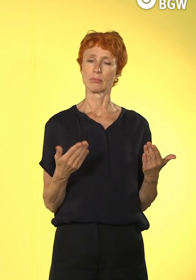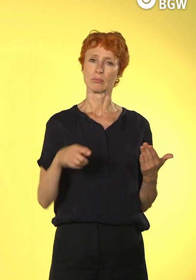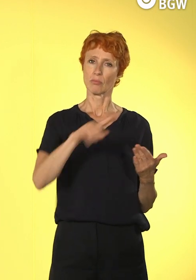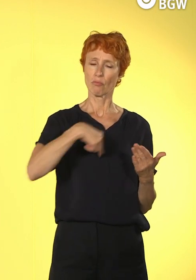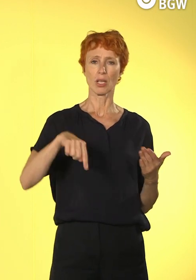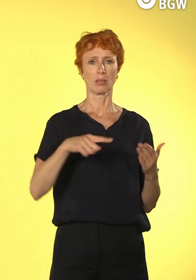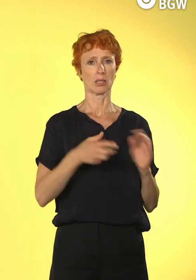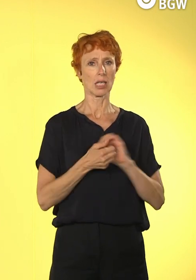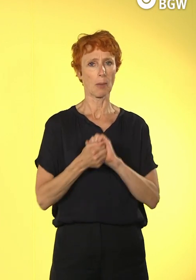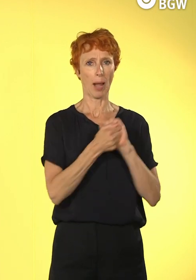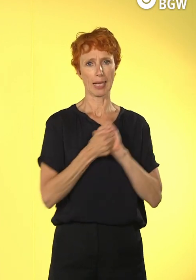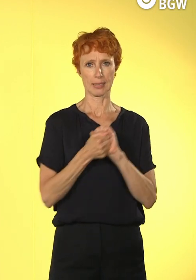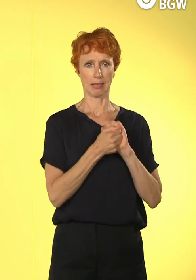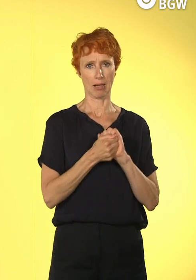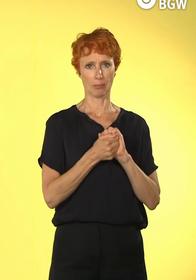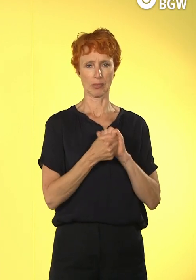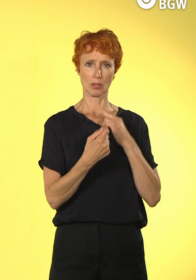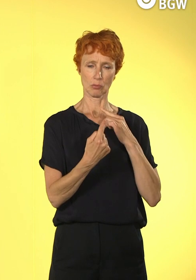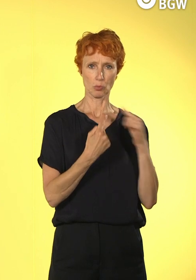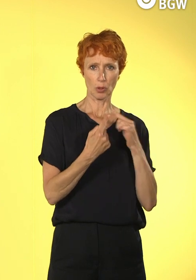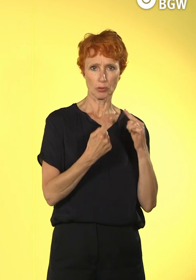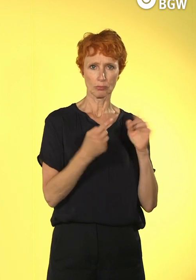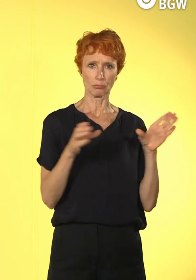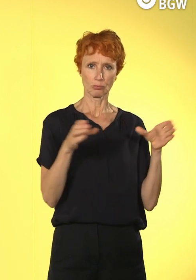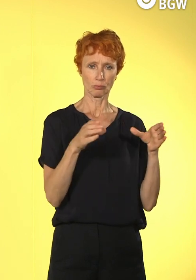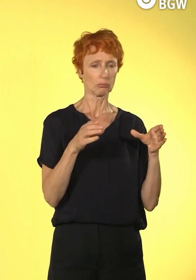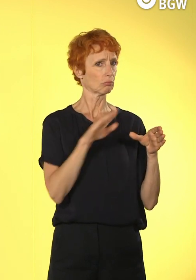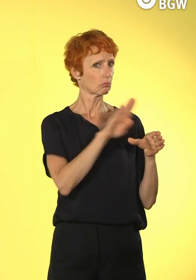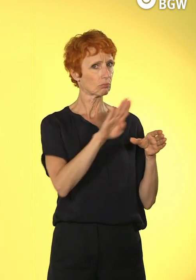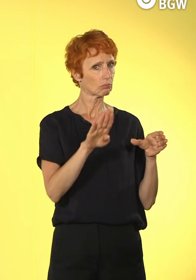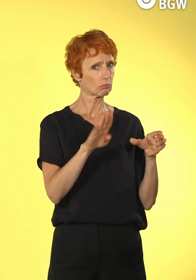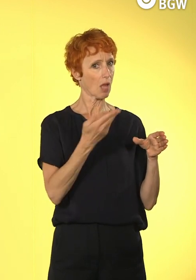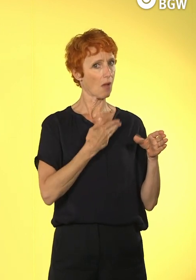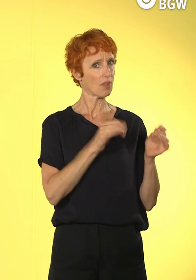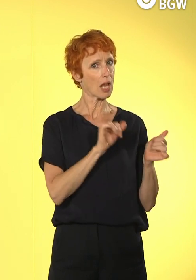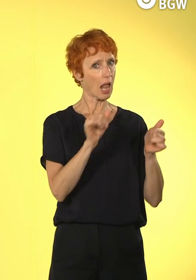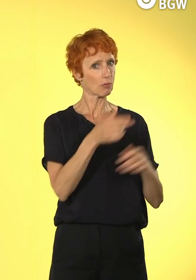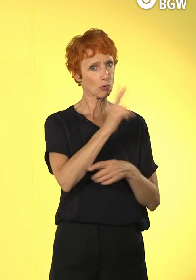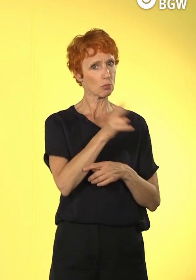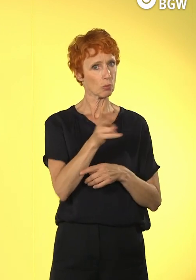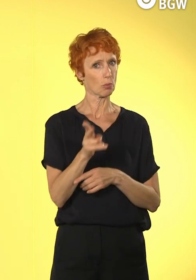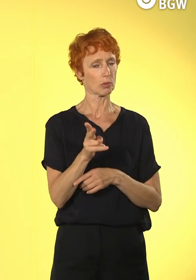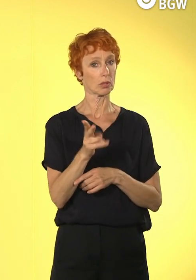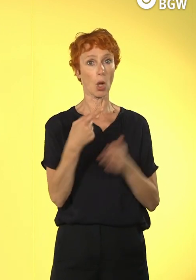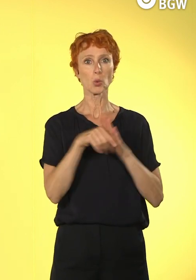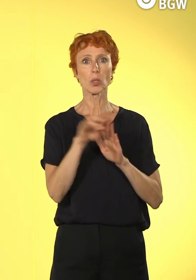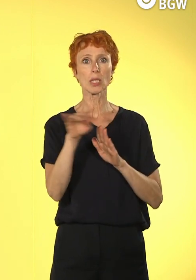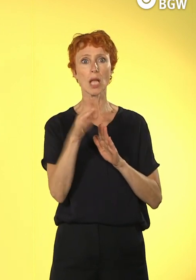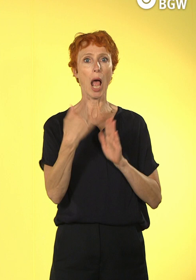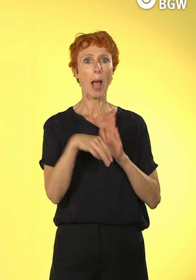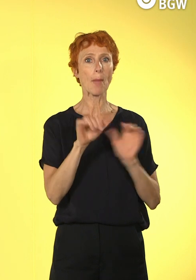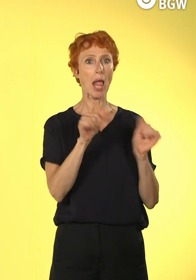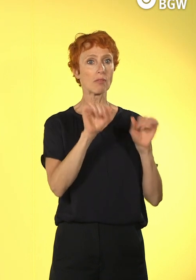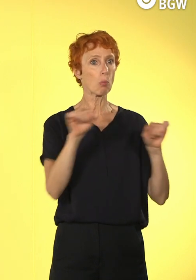Unterstützung zu sagen, eigentlich, natürlich, ihr wollt doch helfen und wenn die Digitalisierung hilft, dann kriegen wir das hin.